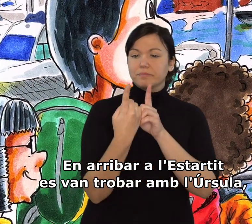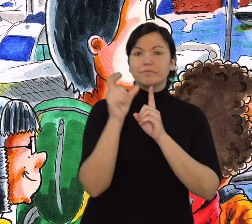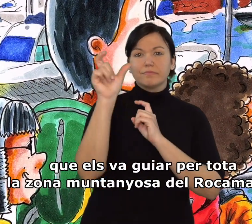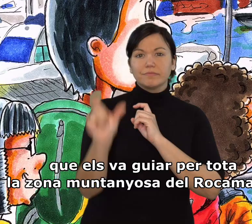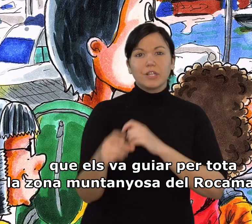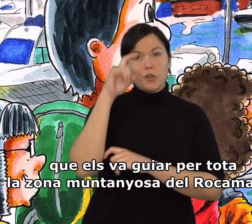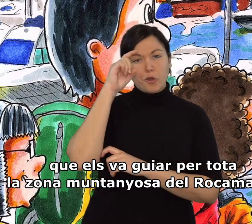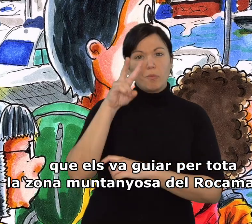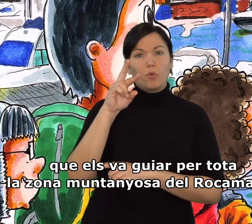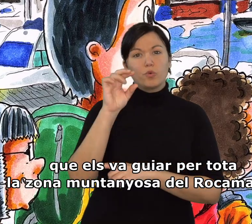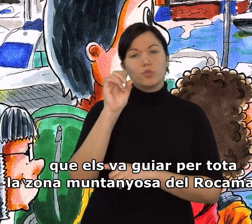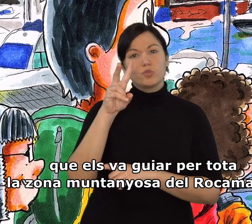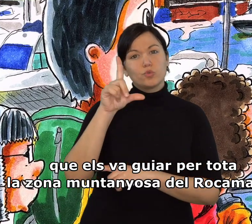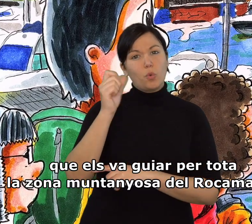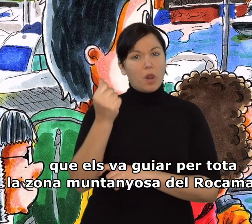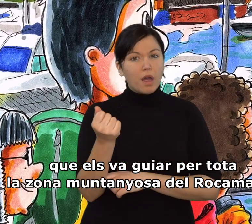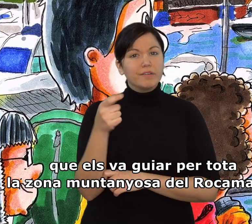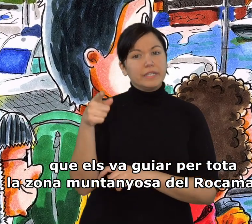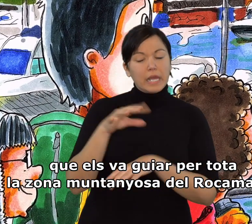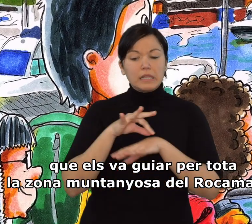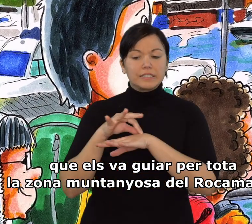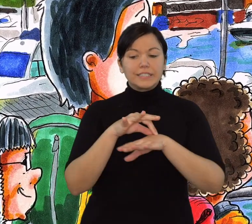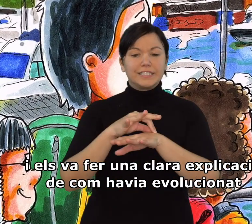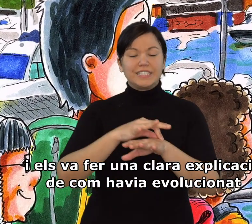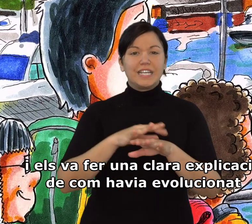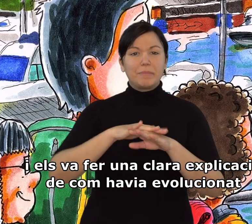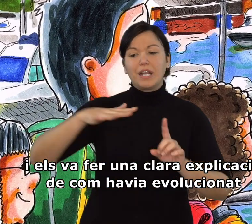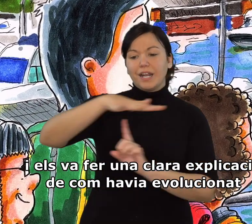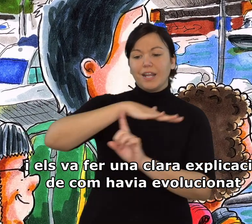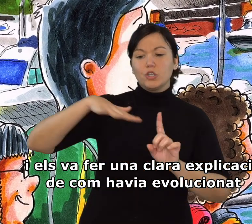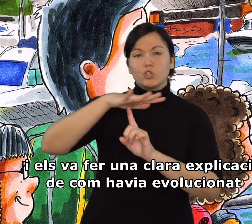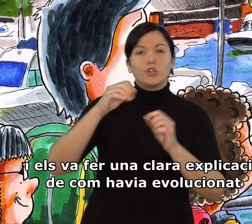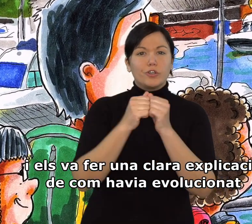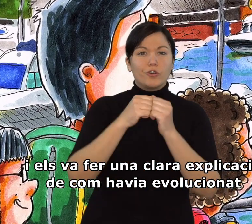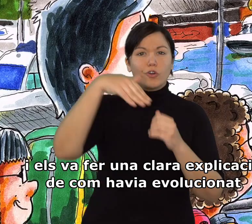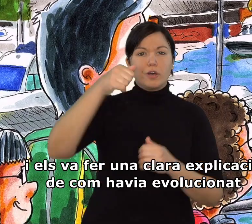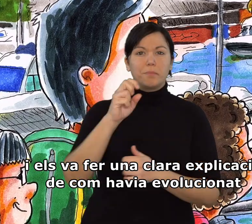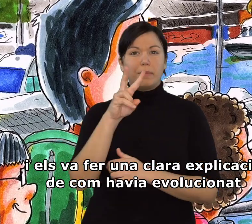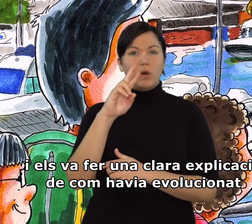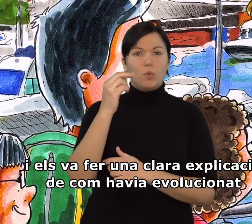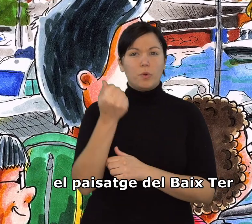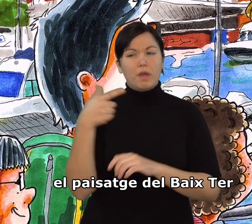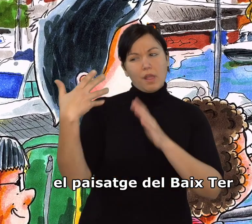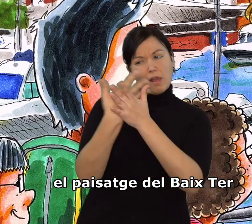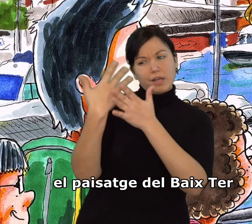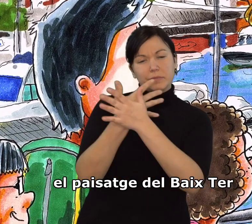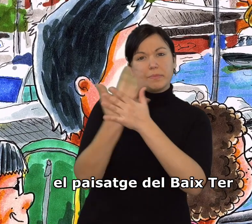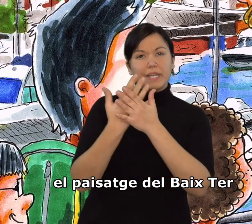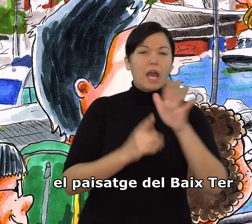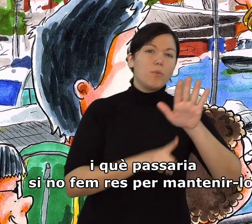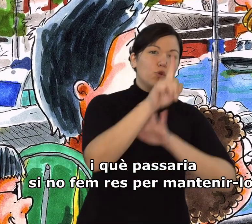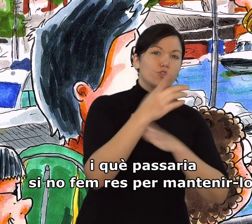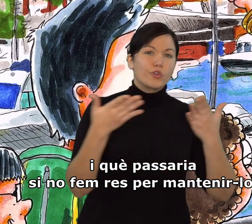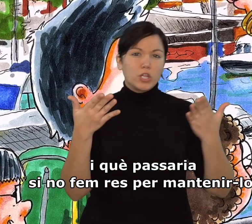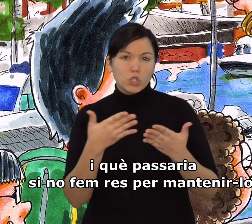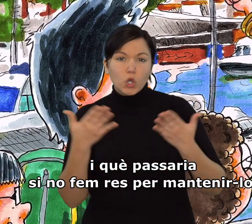'Úrsula, que els va guiar per tota la zona muntanyosa del Rocamaure i els va fer una clara explicació de com havia evolucionat el paisatge del Baix